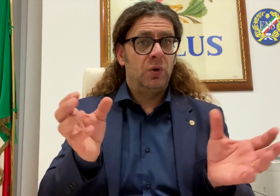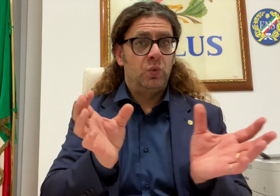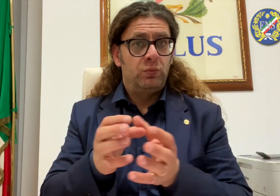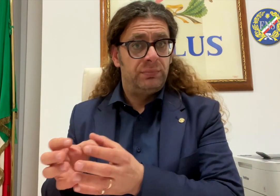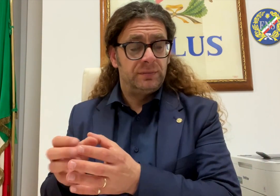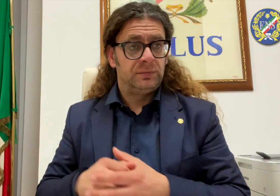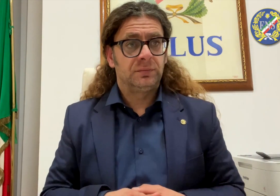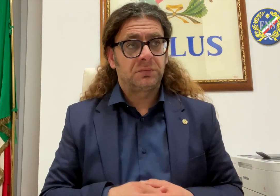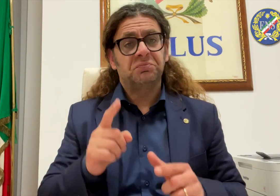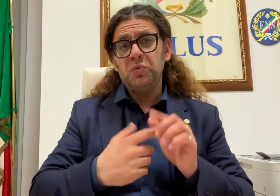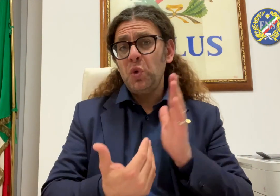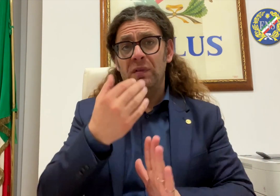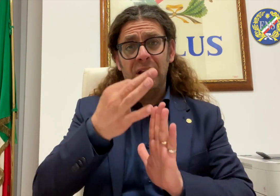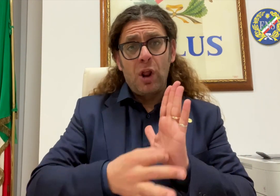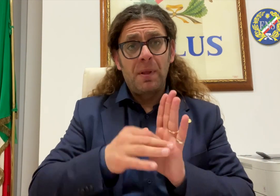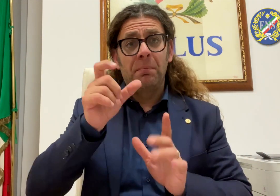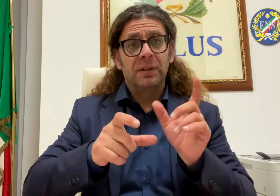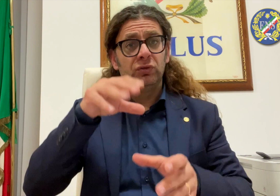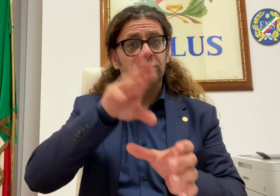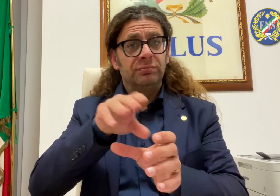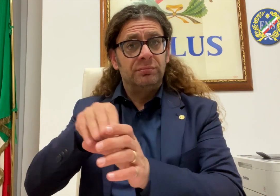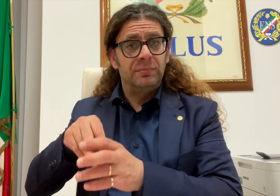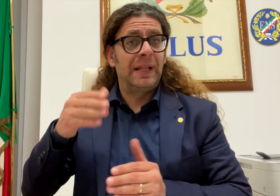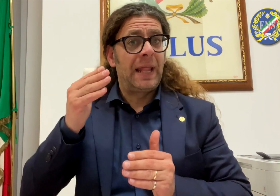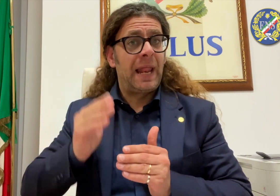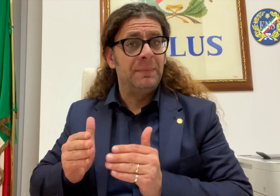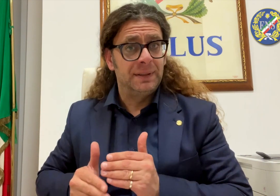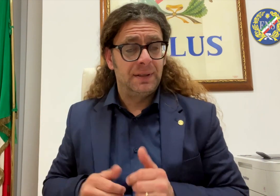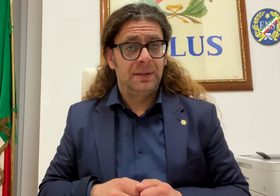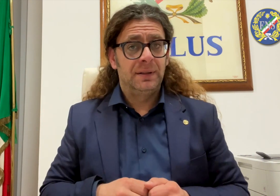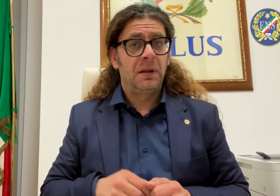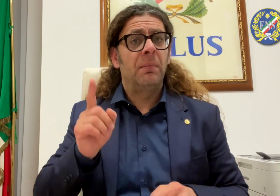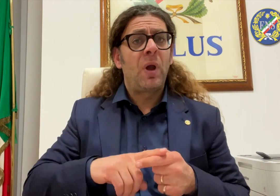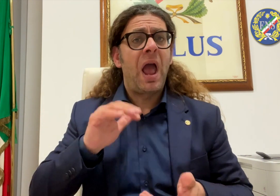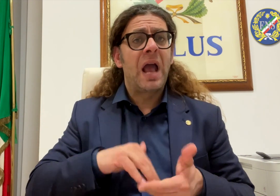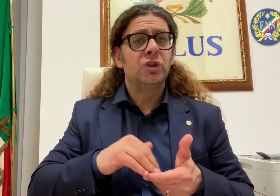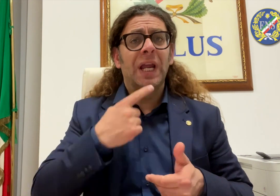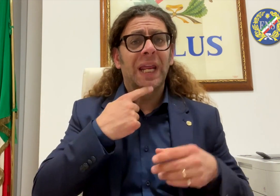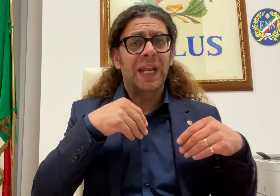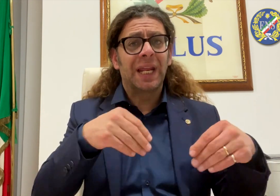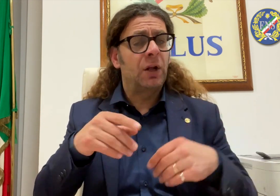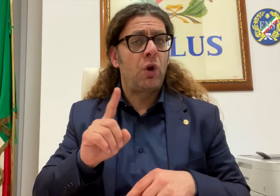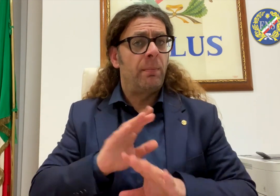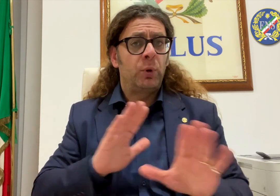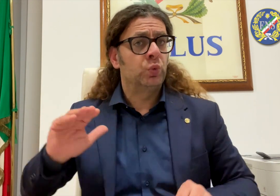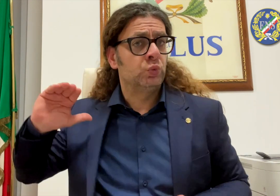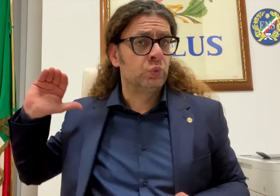novità rispetto a quello dello scorso anno. Per lungo tempo i lavori dell'Osservatorio hanno subito una battuta d'arresto